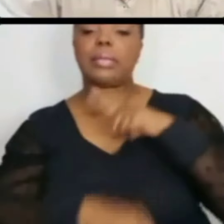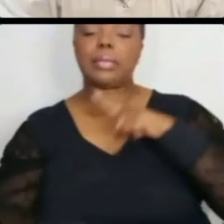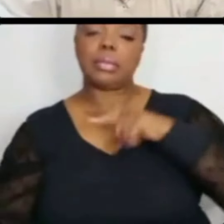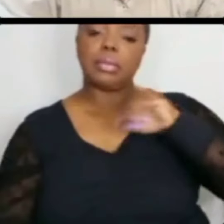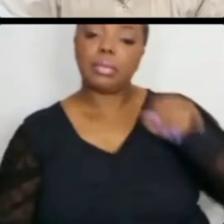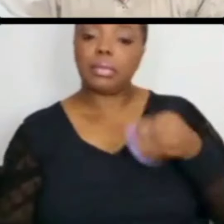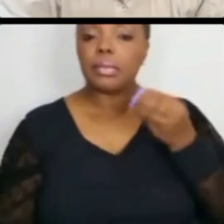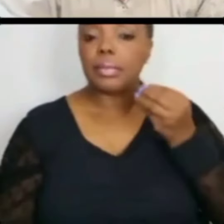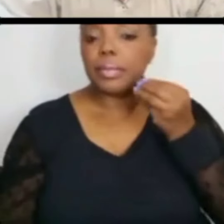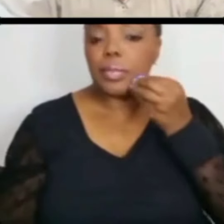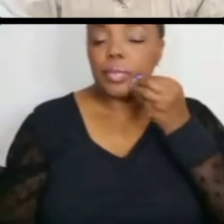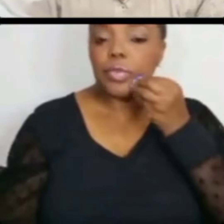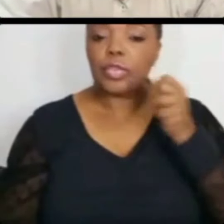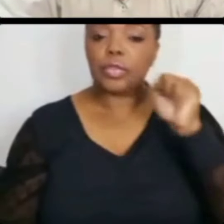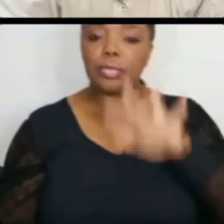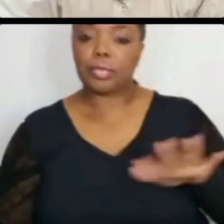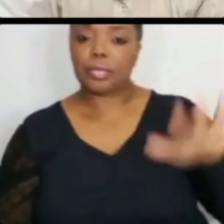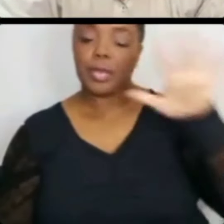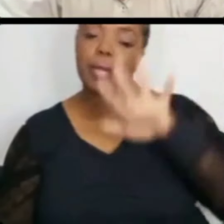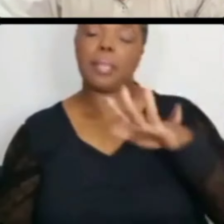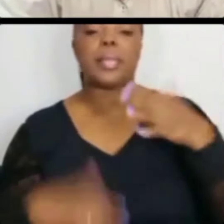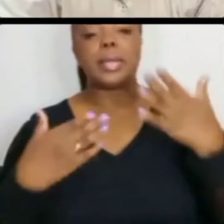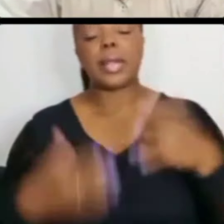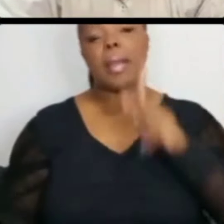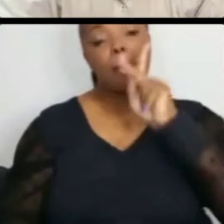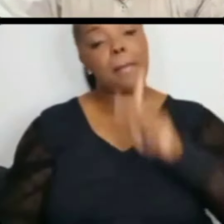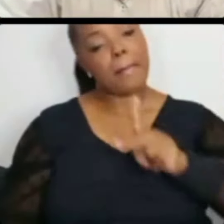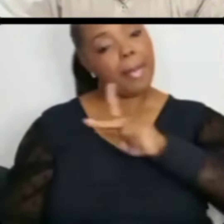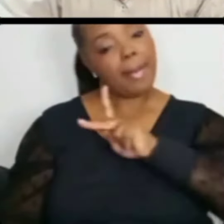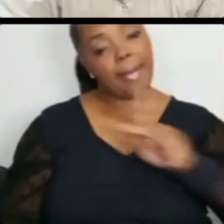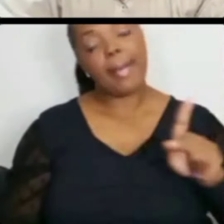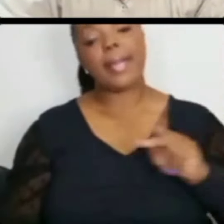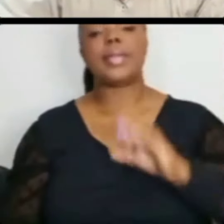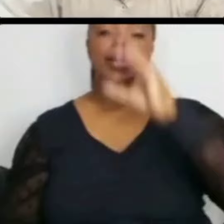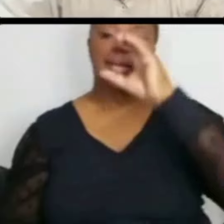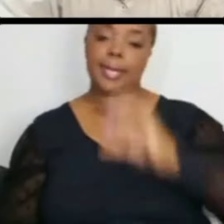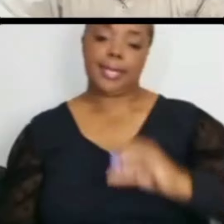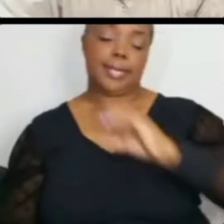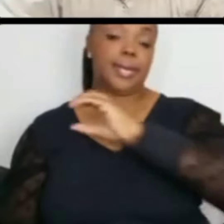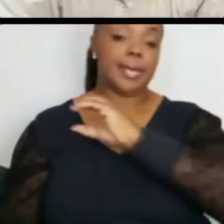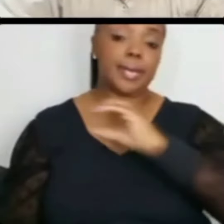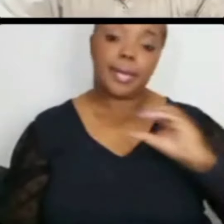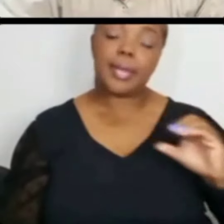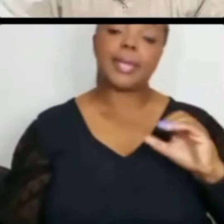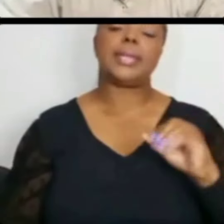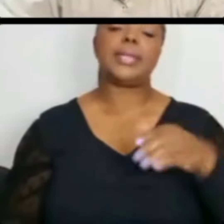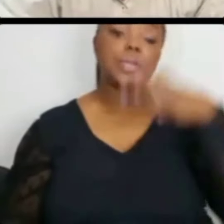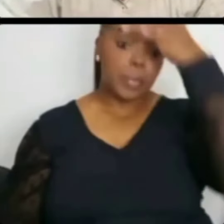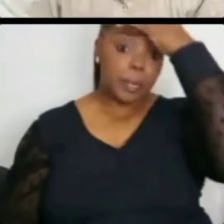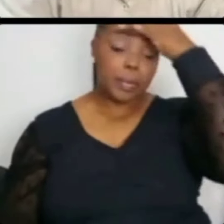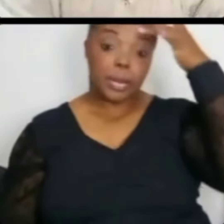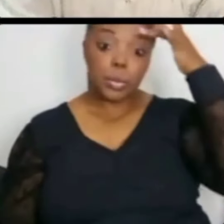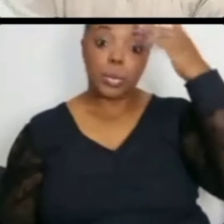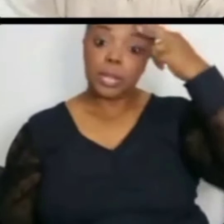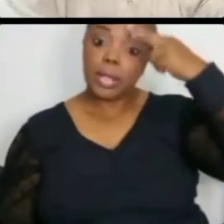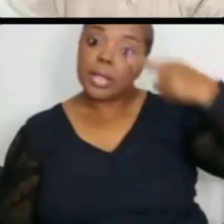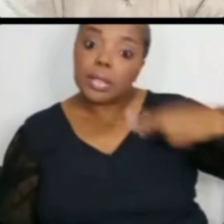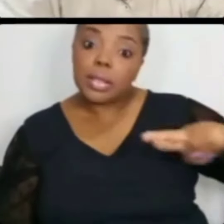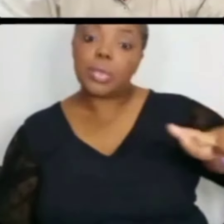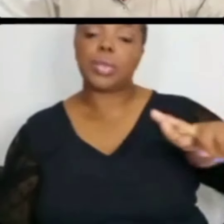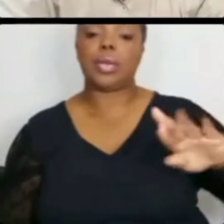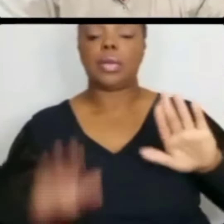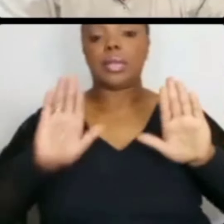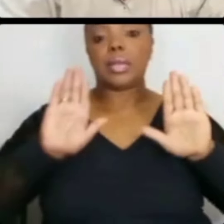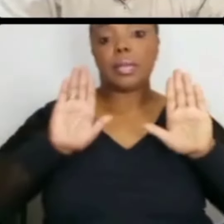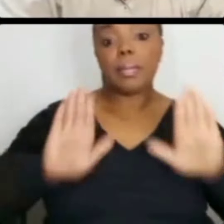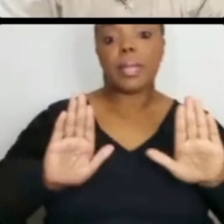Geralmente é padre, cardeais, pessoas religiosas. Mas como o